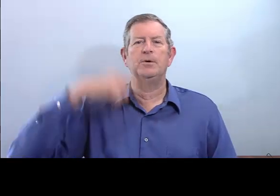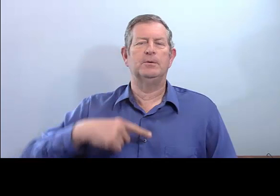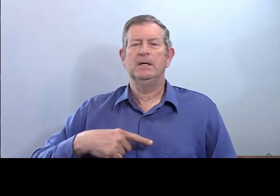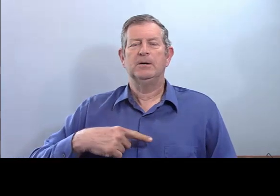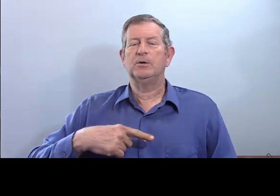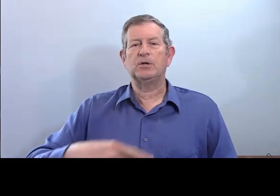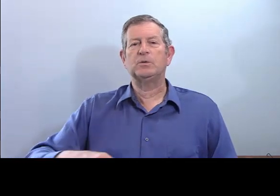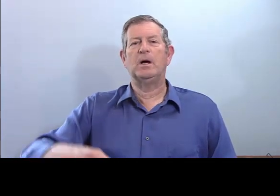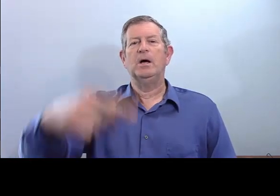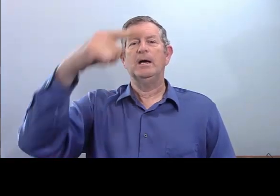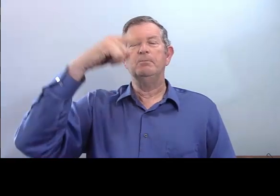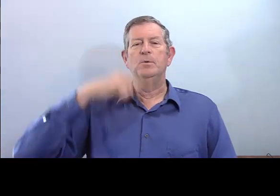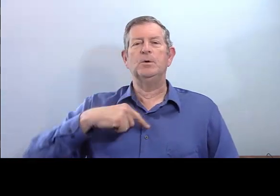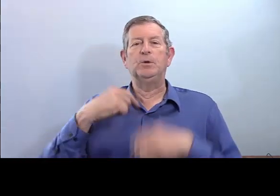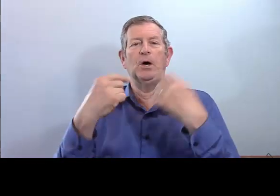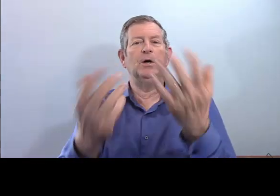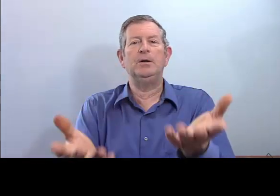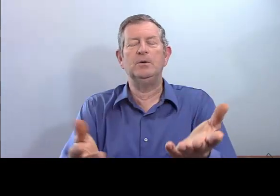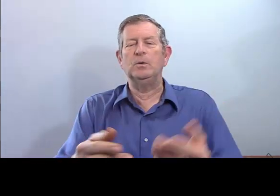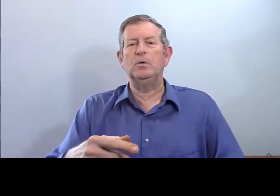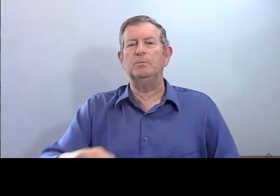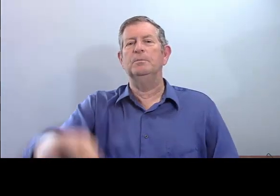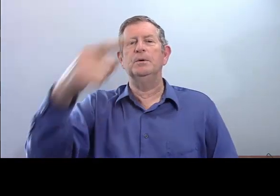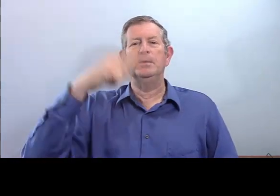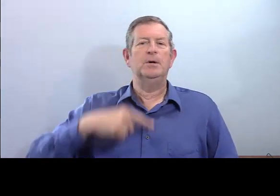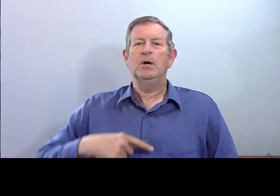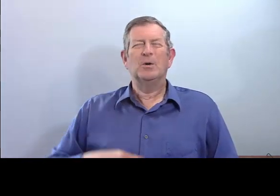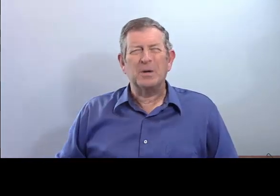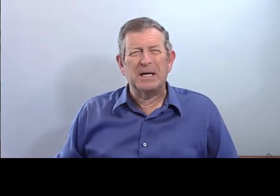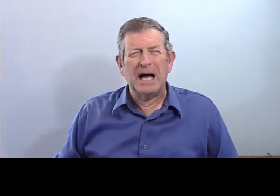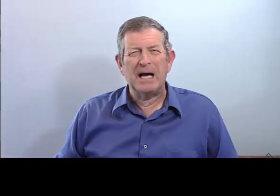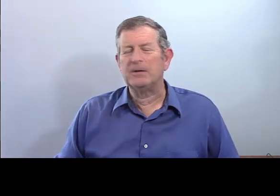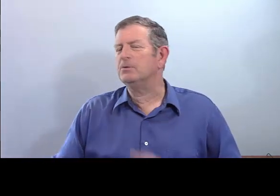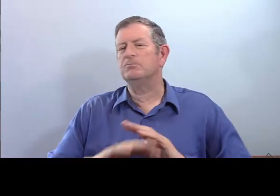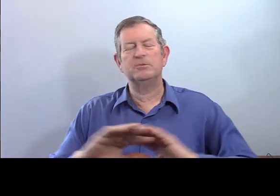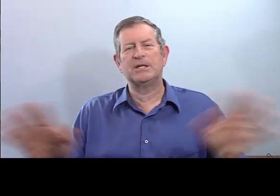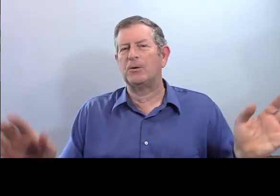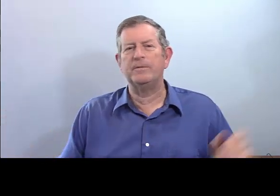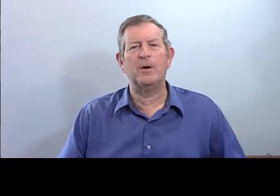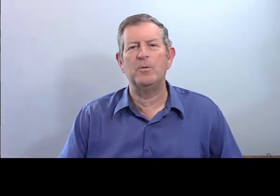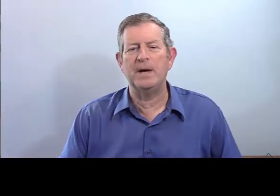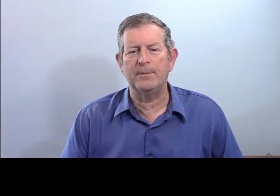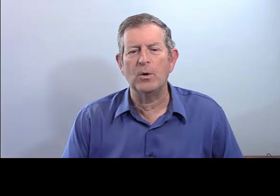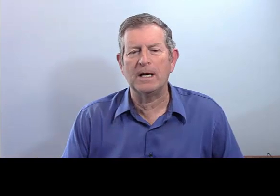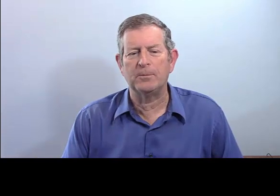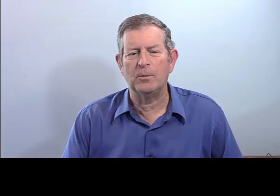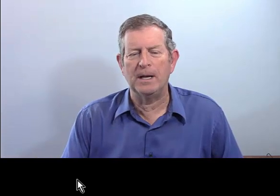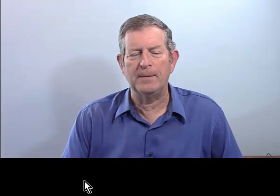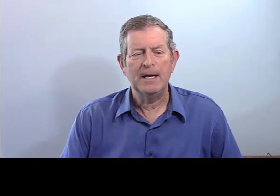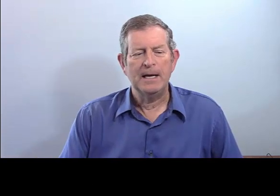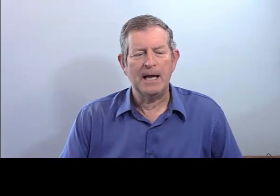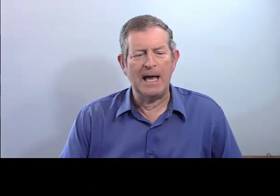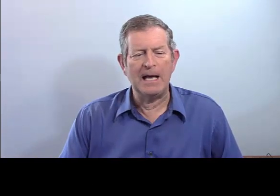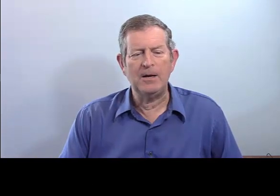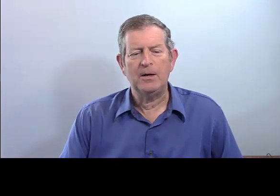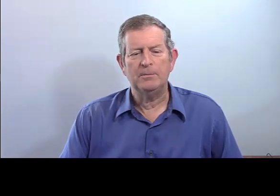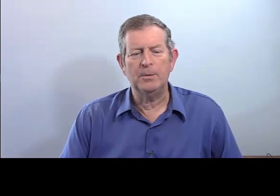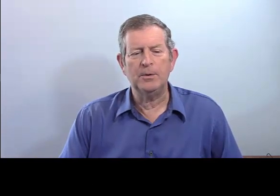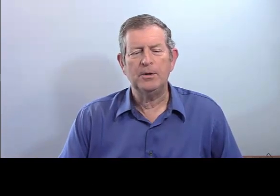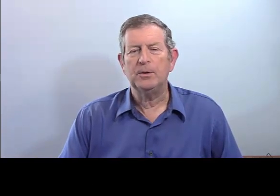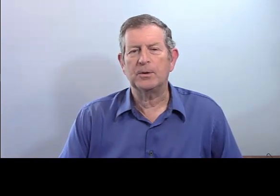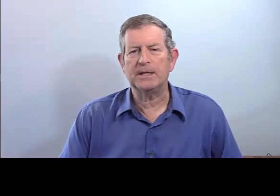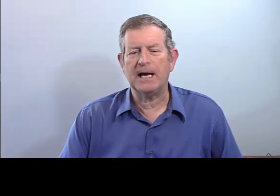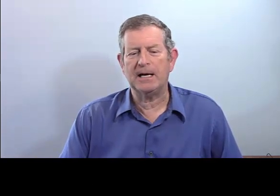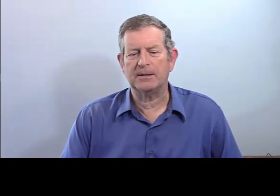donc me, que ce soit me donne ou me regarde, ça revient au même, aucun problème. Elle